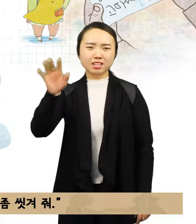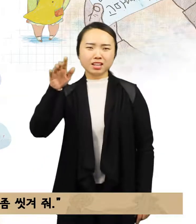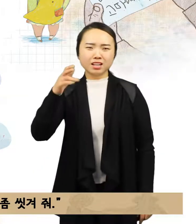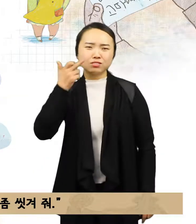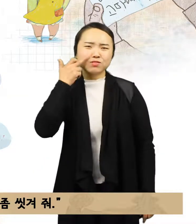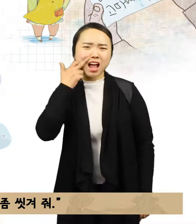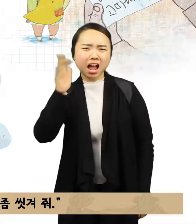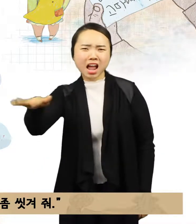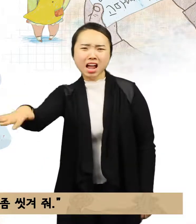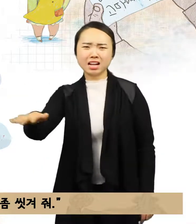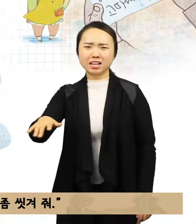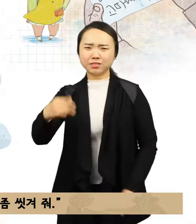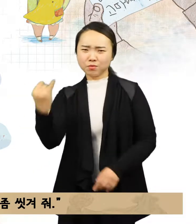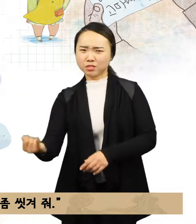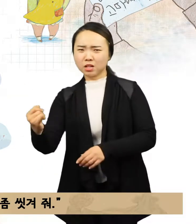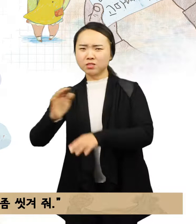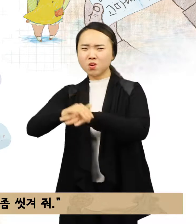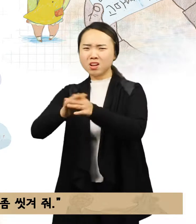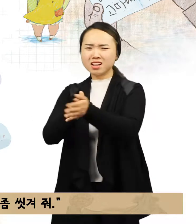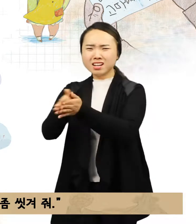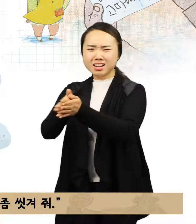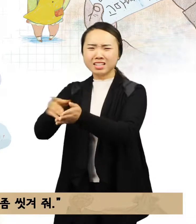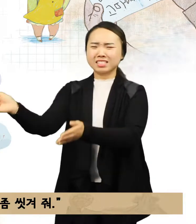지우야, 연우 손 좀 씻겨줘.